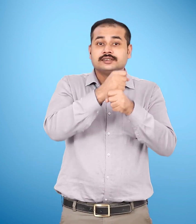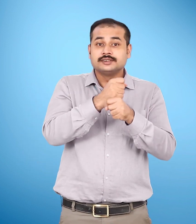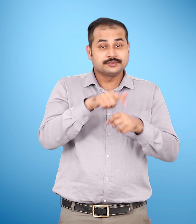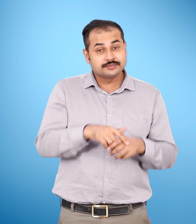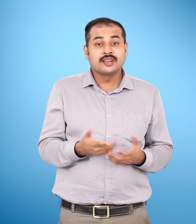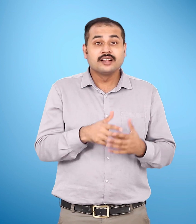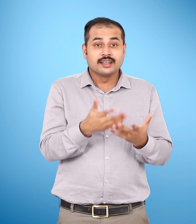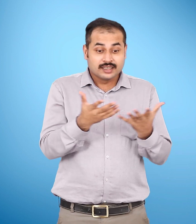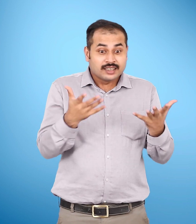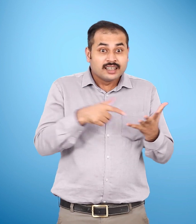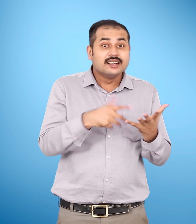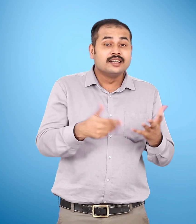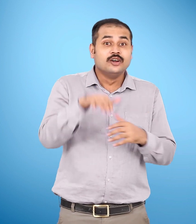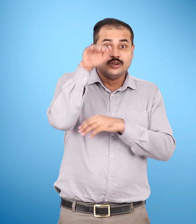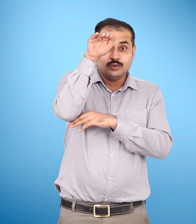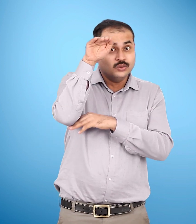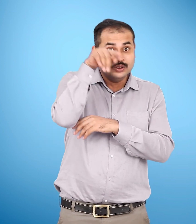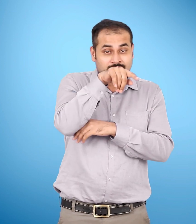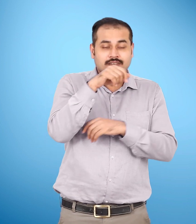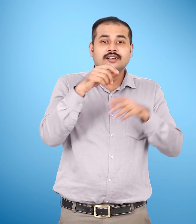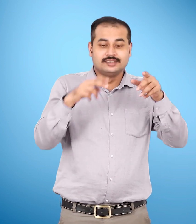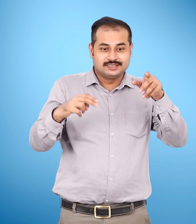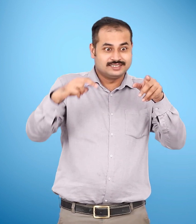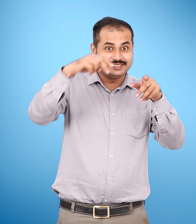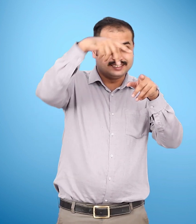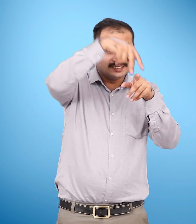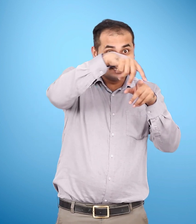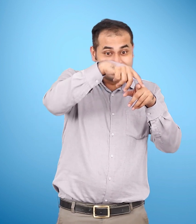किन-किन चीजों की मदद से उँठ पर चड़ोगे